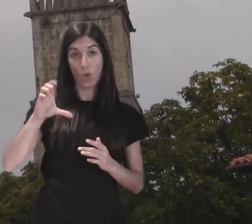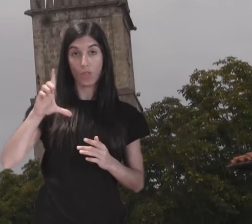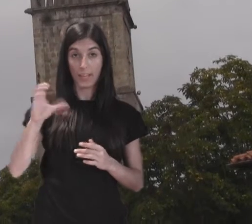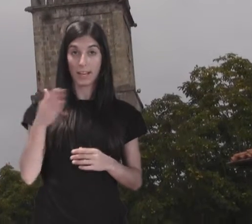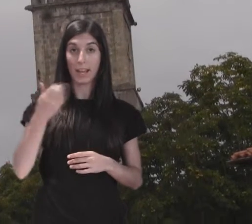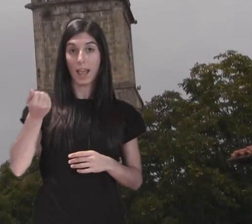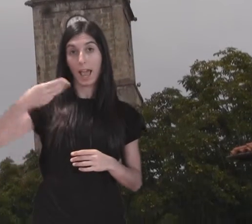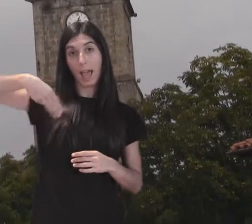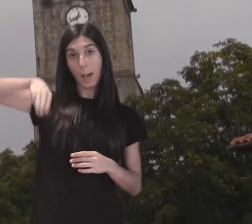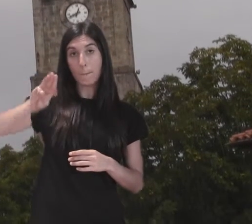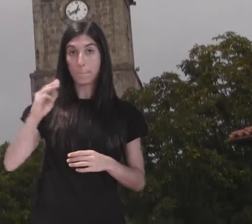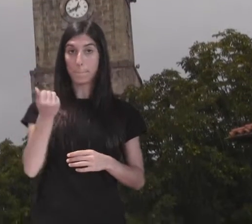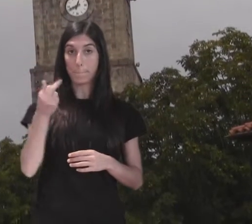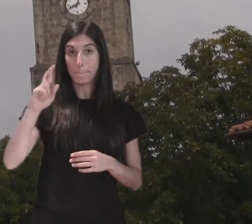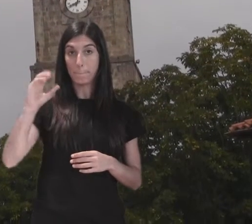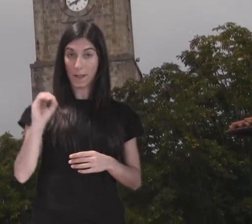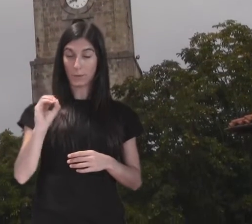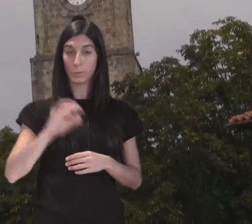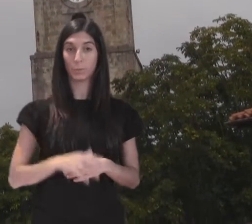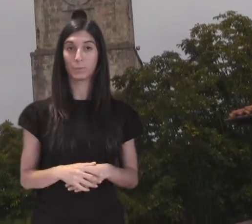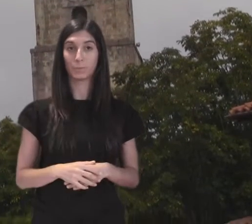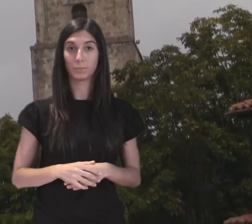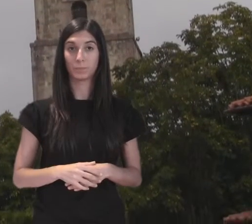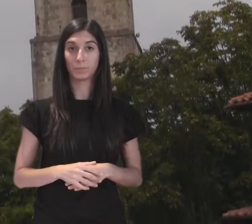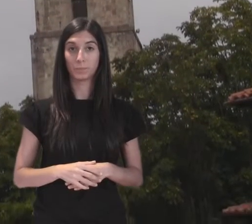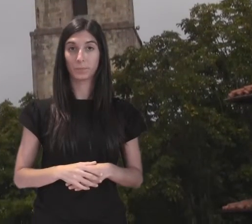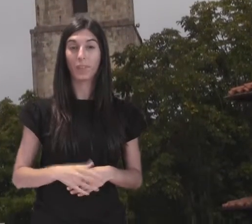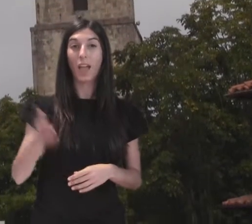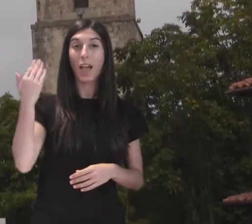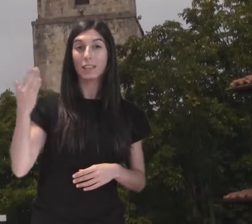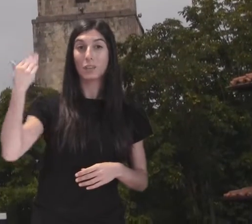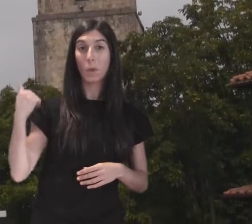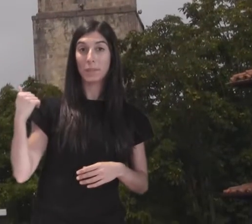banderolas entrelazados con bombillas, que al llegar la noche lucían a centenares.